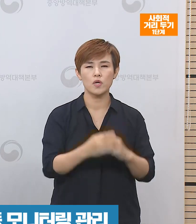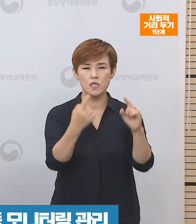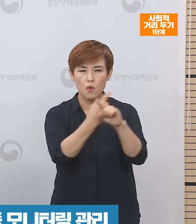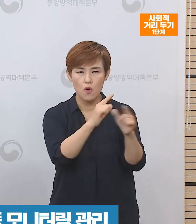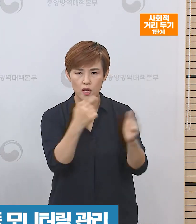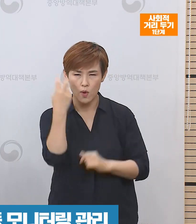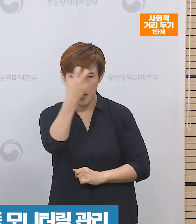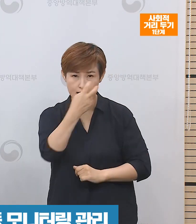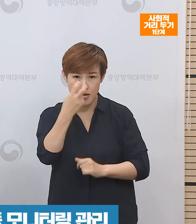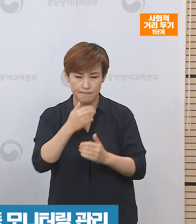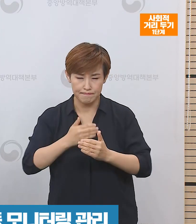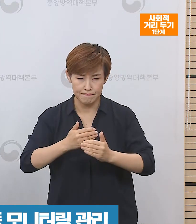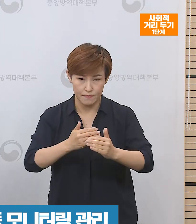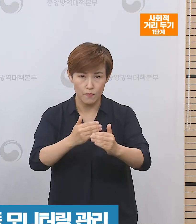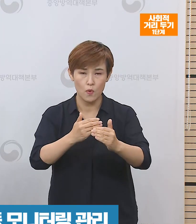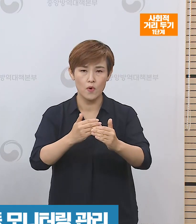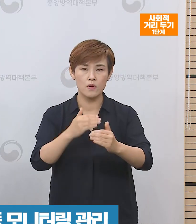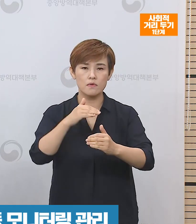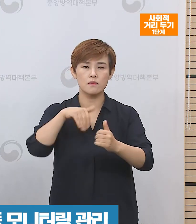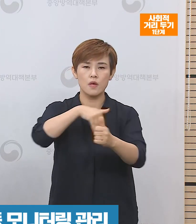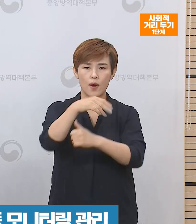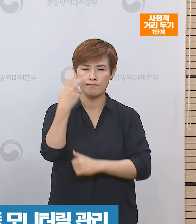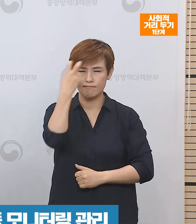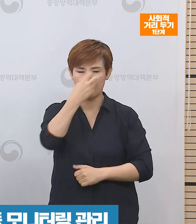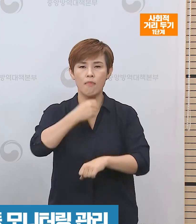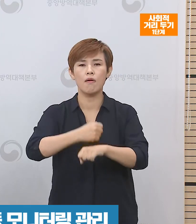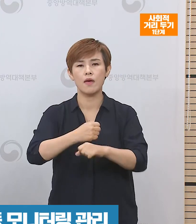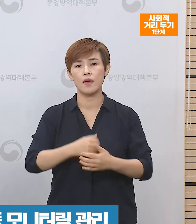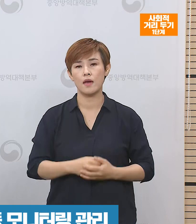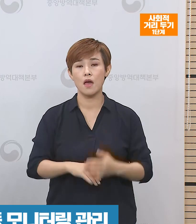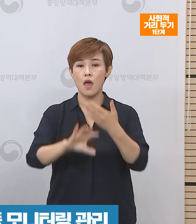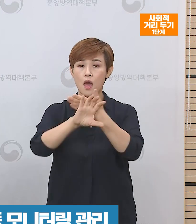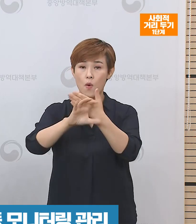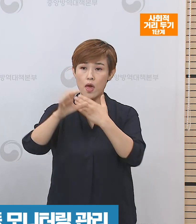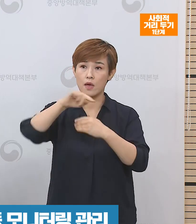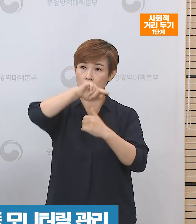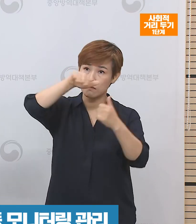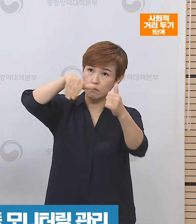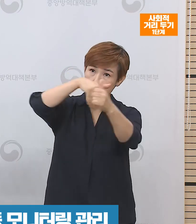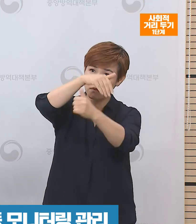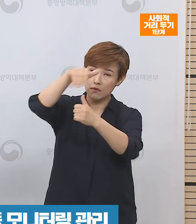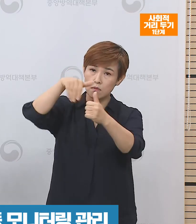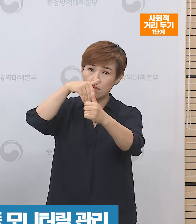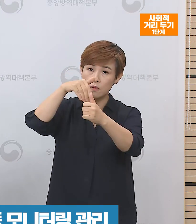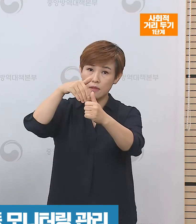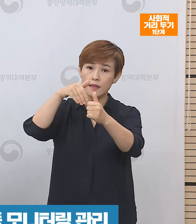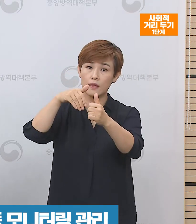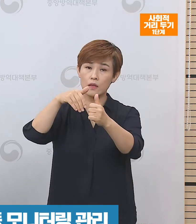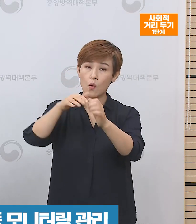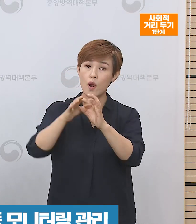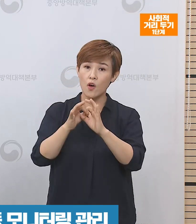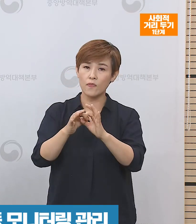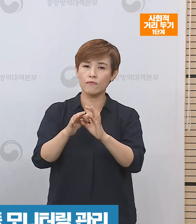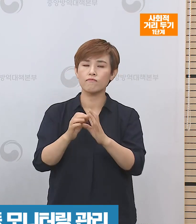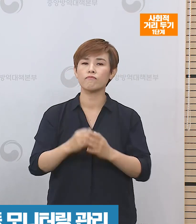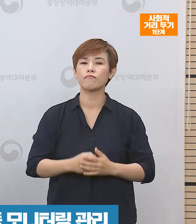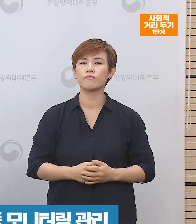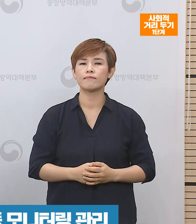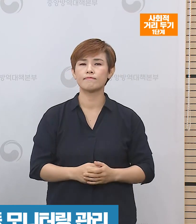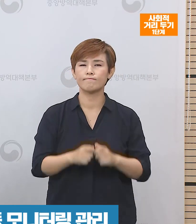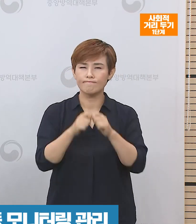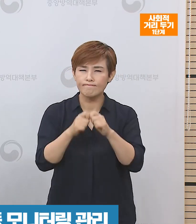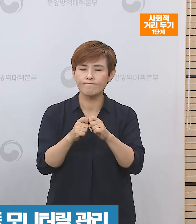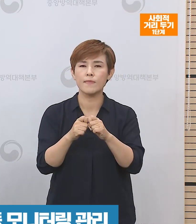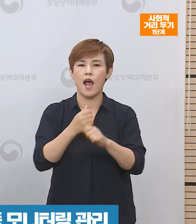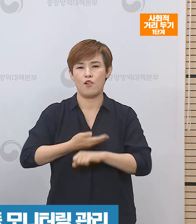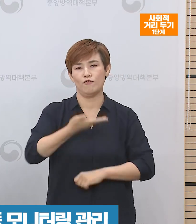상황을 계속 모니터링하고 관리해 나가며 해외의 상황에 대해서도 수시로 자세히